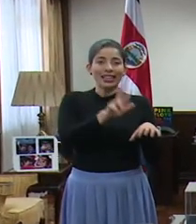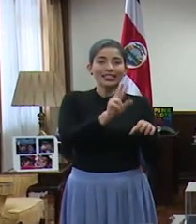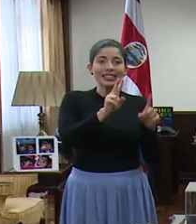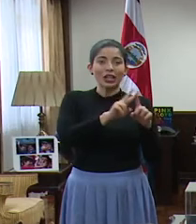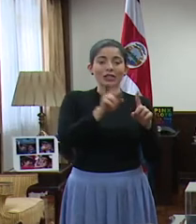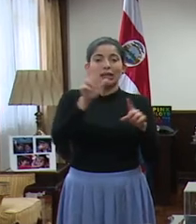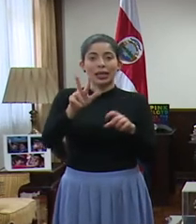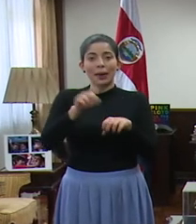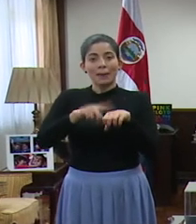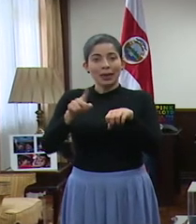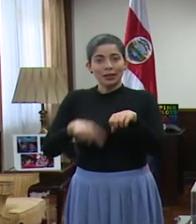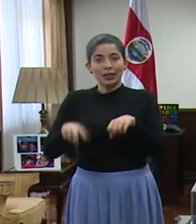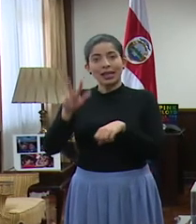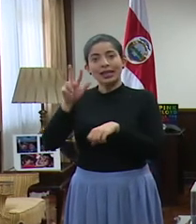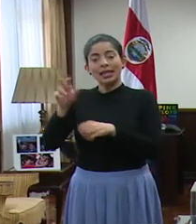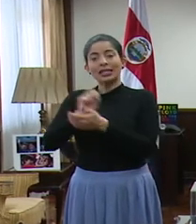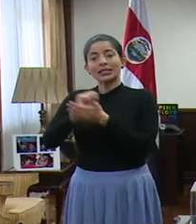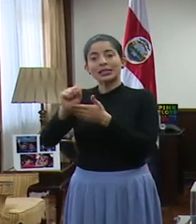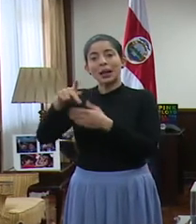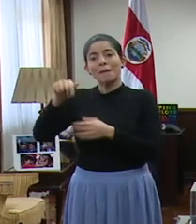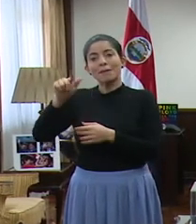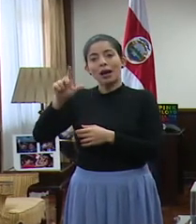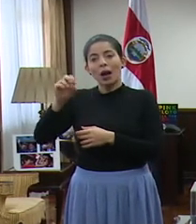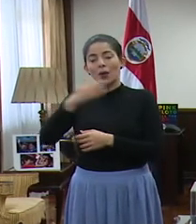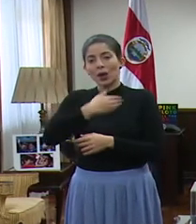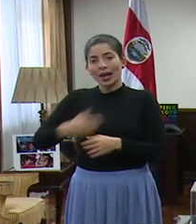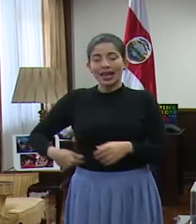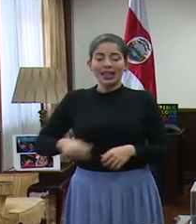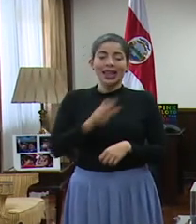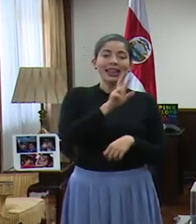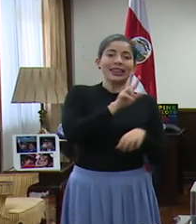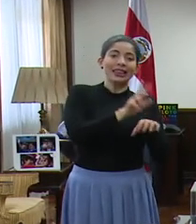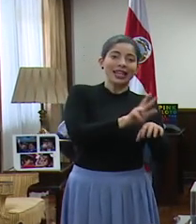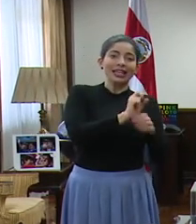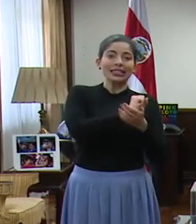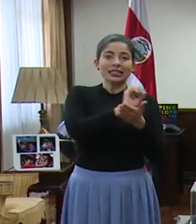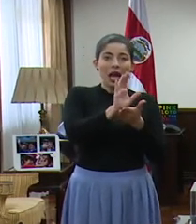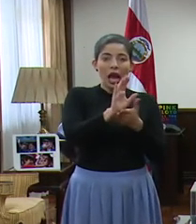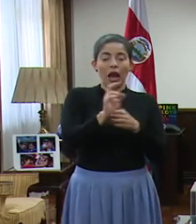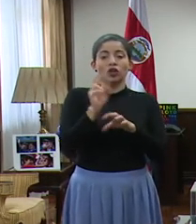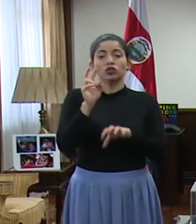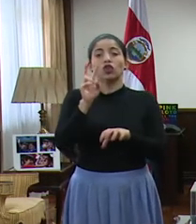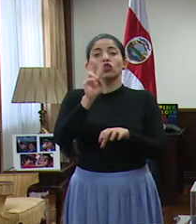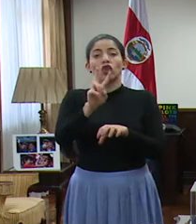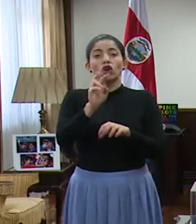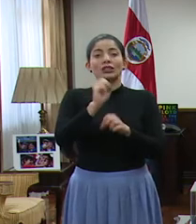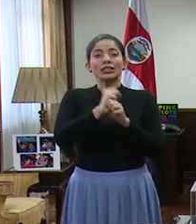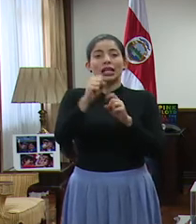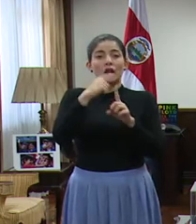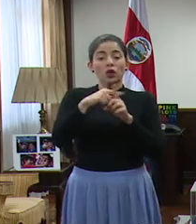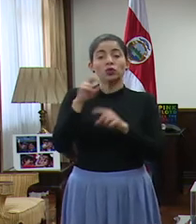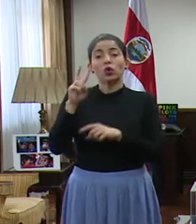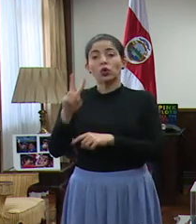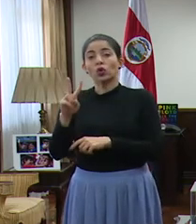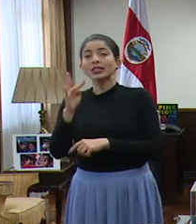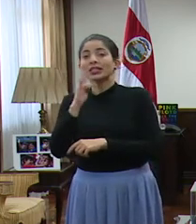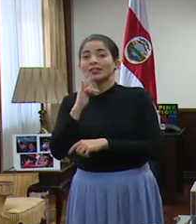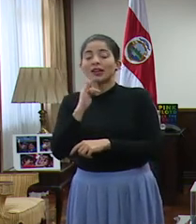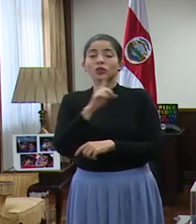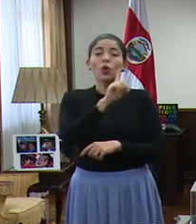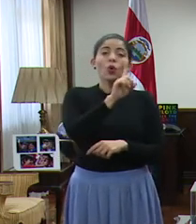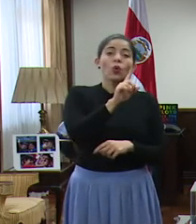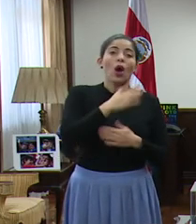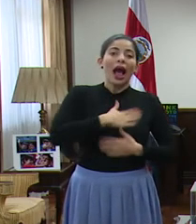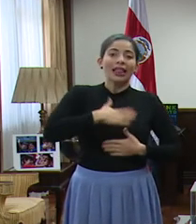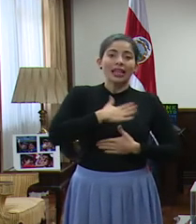Ledón, 3 en San Pablo, en Heredia, 3 en San Carlos, 2 en Santa Cruz, 2 en Tibás, 1 en Atenas,